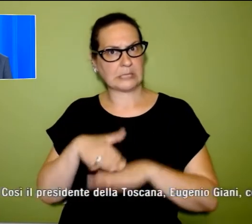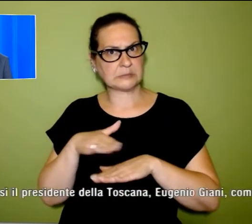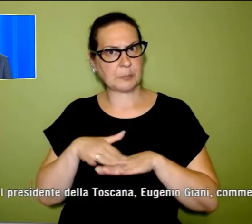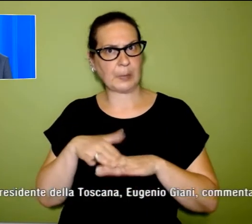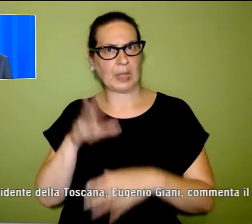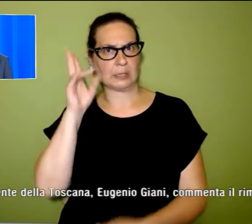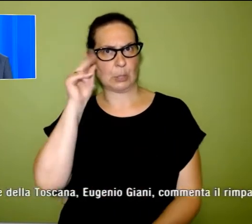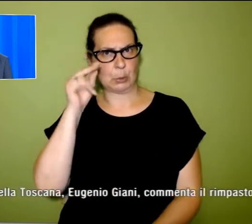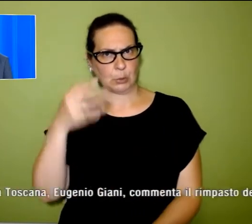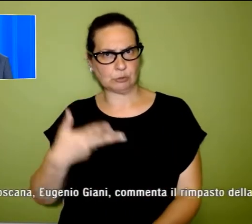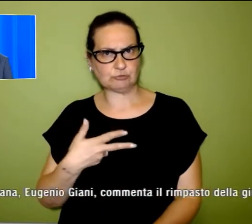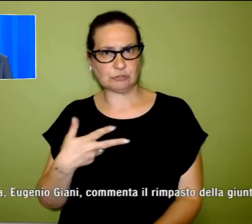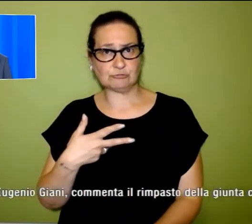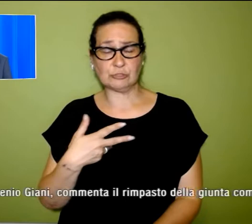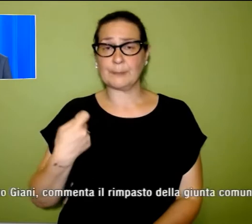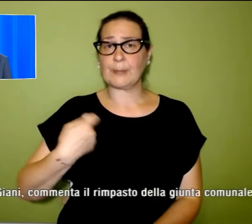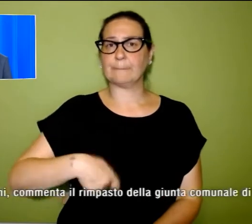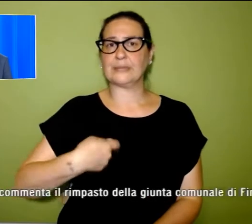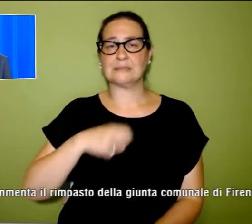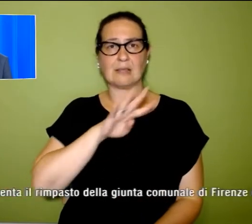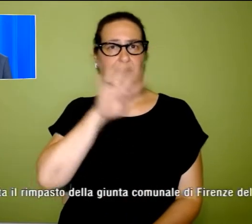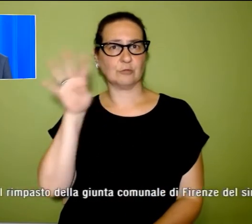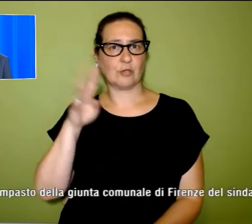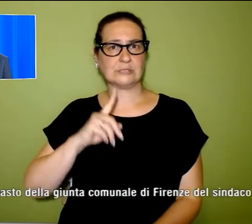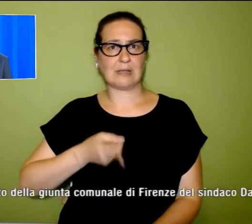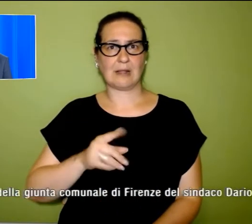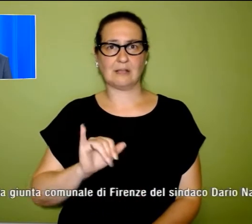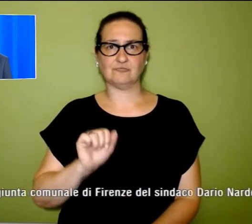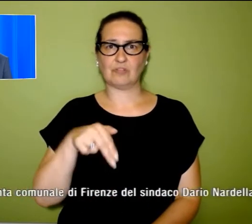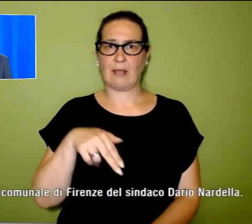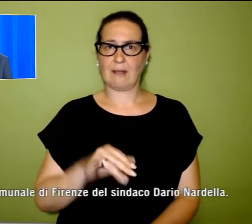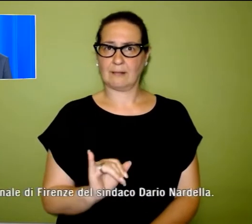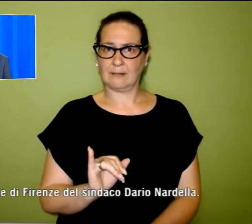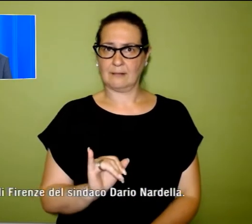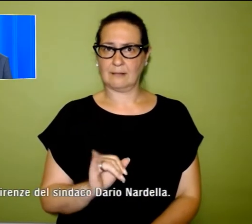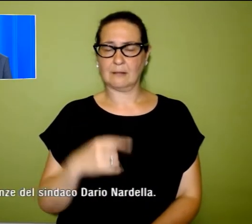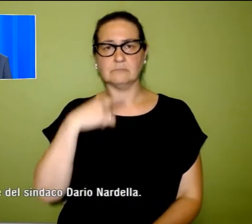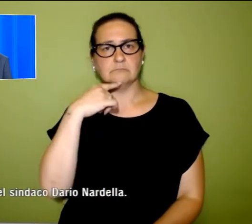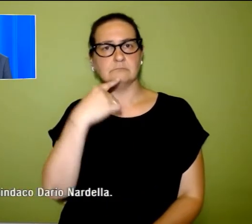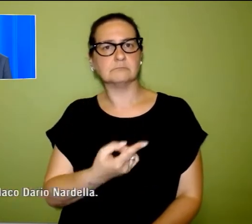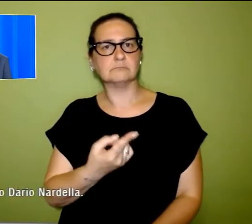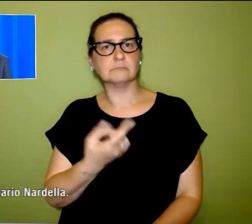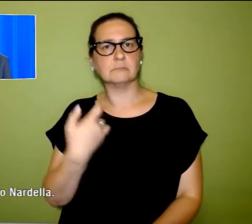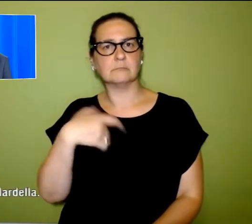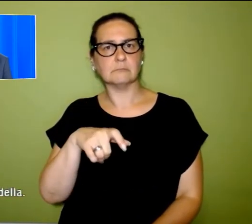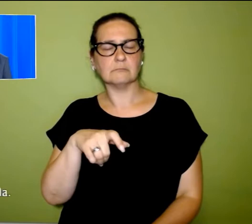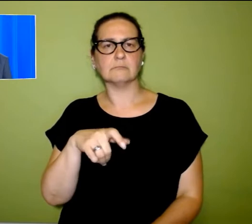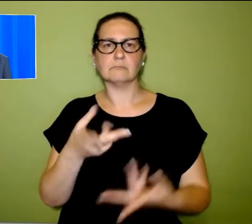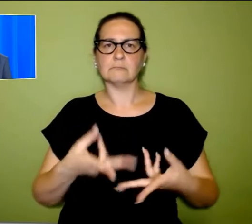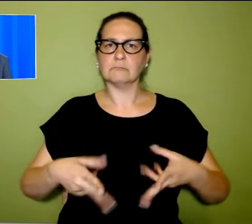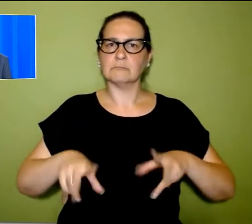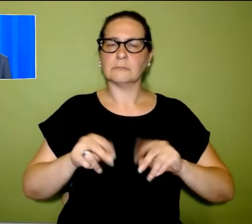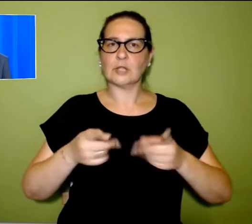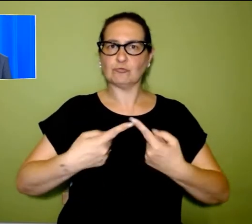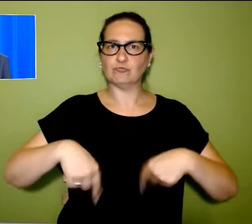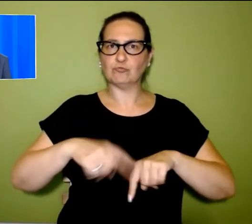il presidente della Toscana, Eugenio Gianni, che ha commentato oggi il rimpasto della Giunta Comunale di